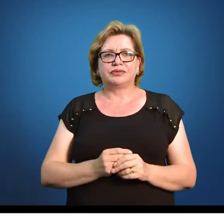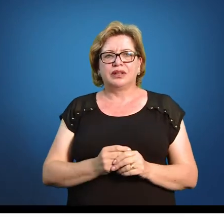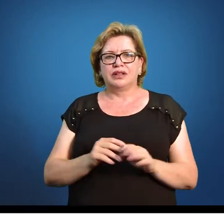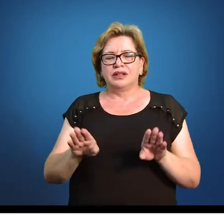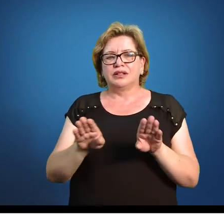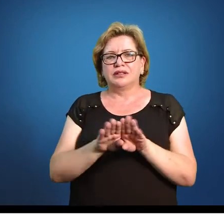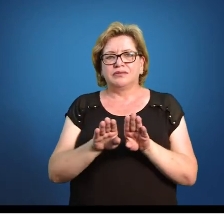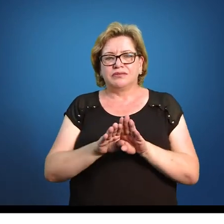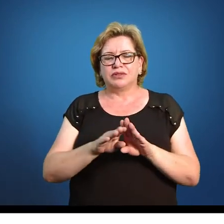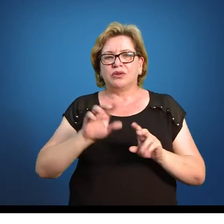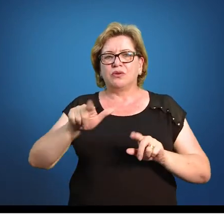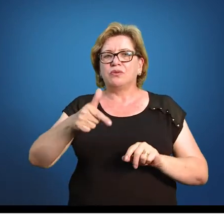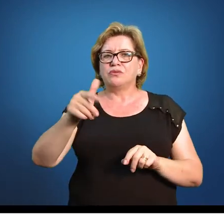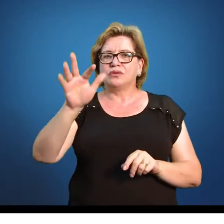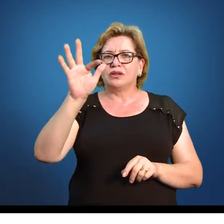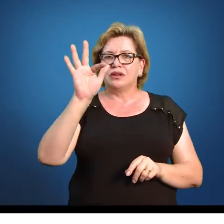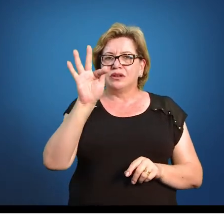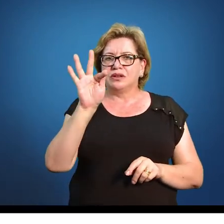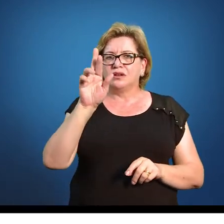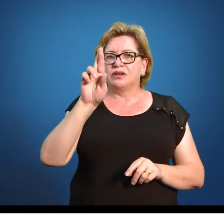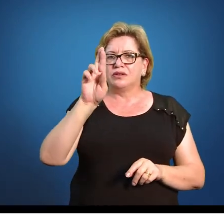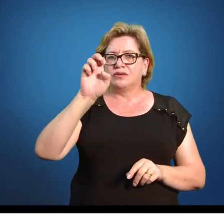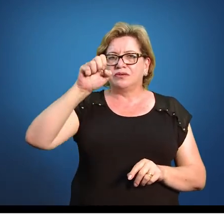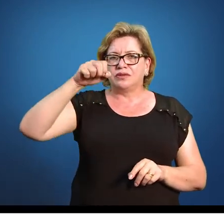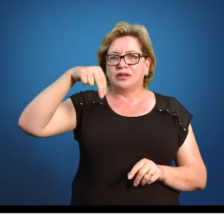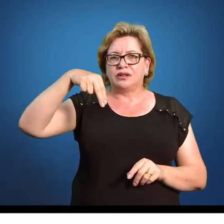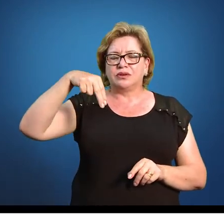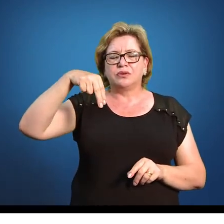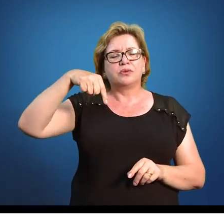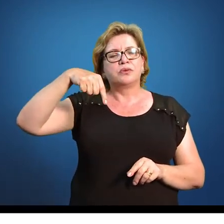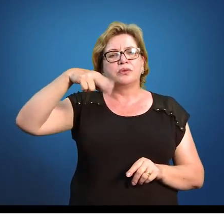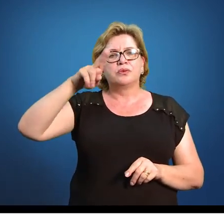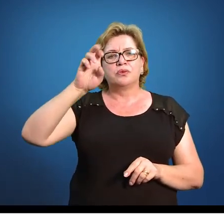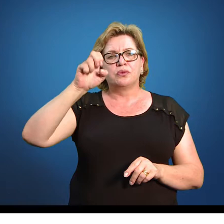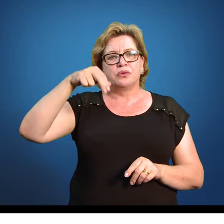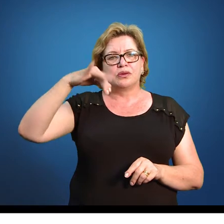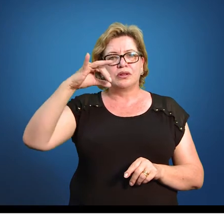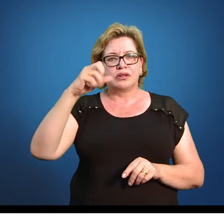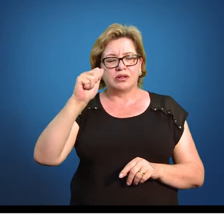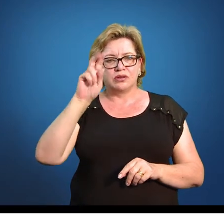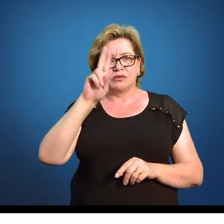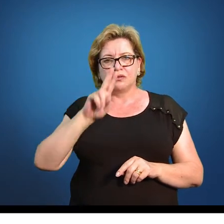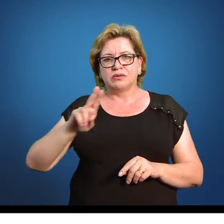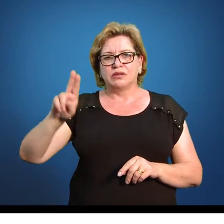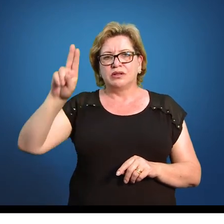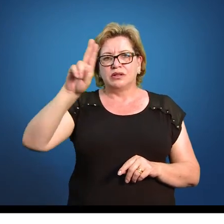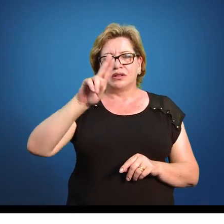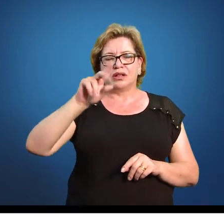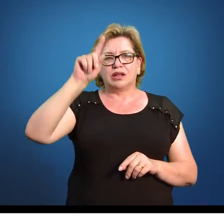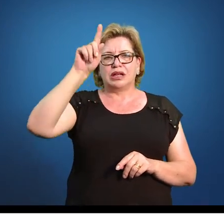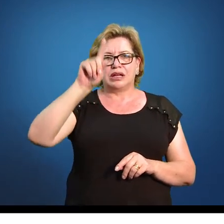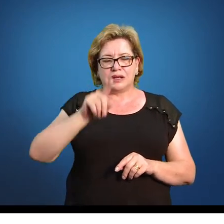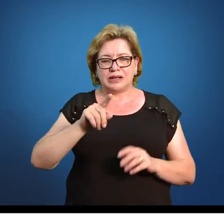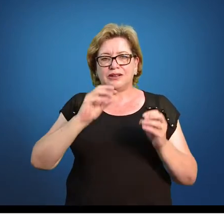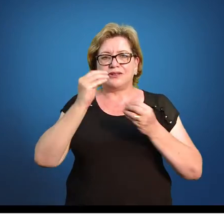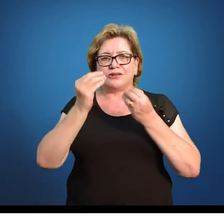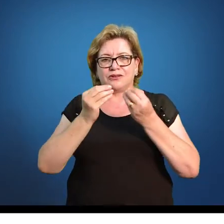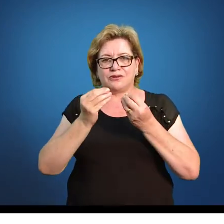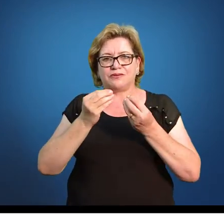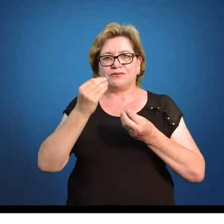Uma frequência que a gente vai utilizar, no futuro a gente vai fazer até um gráfico com ela, chama frequência